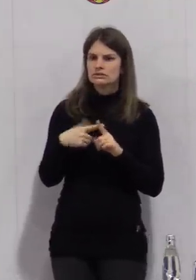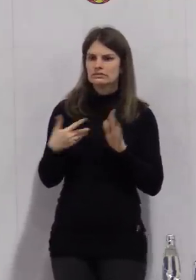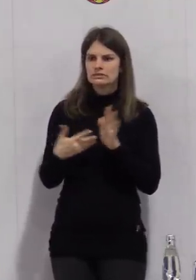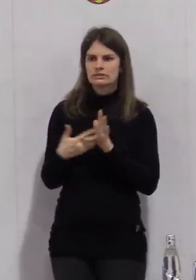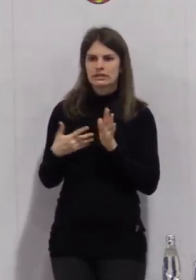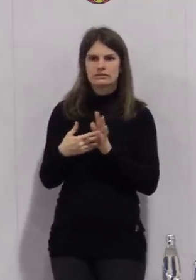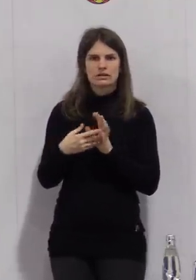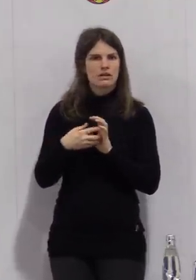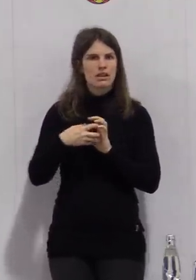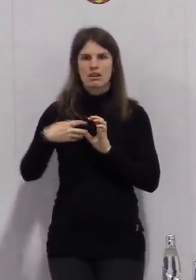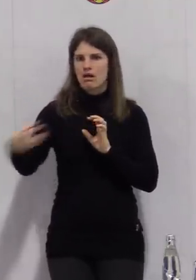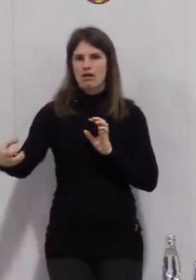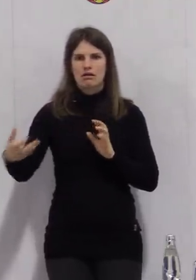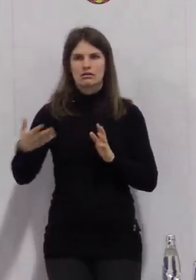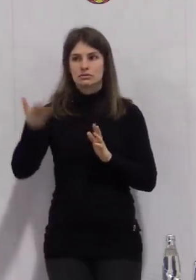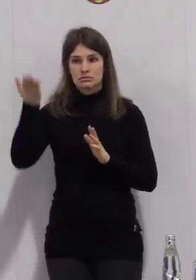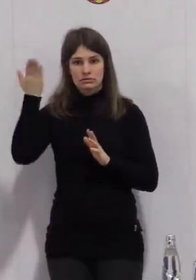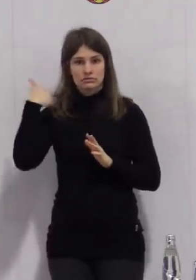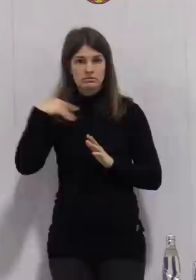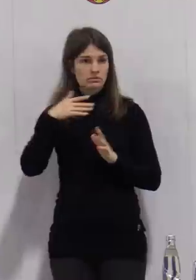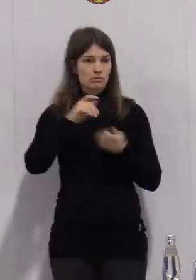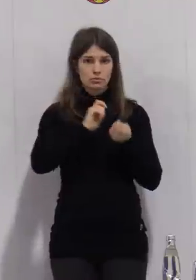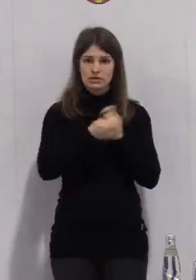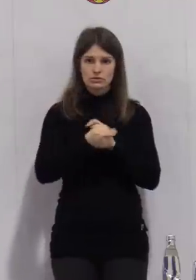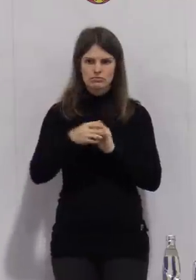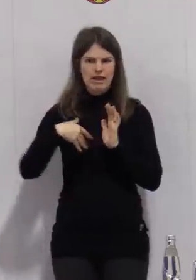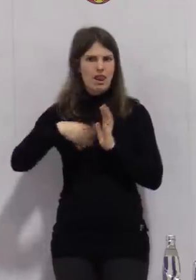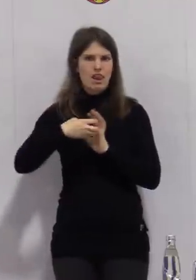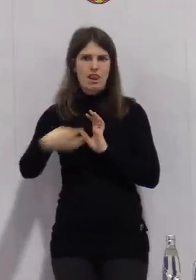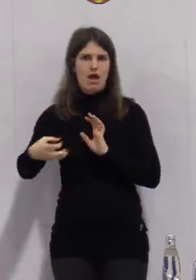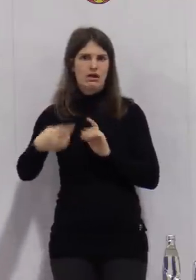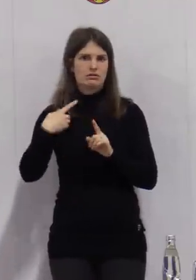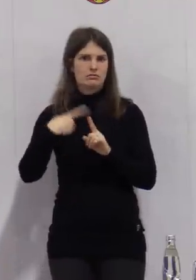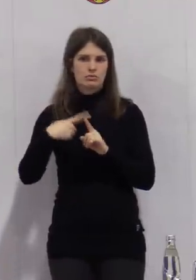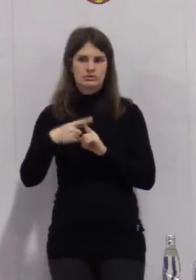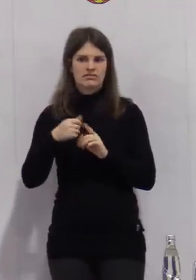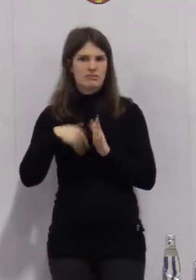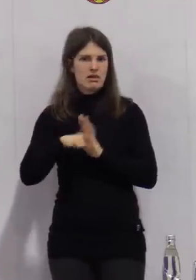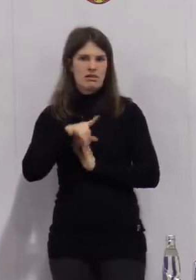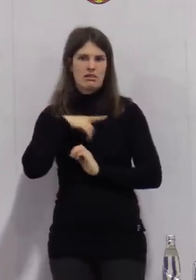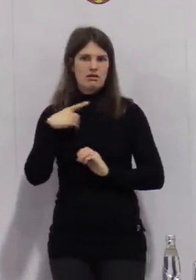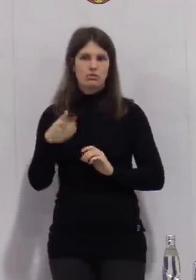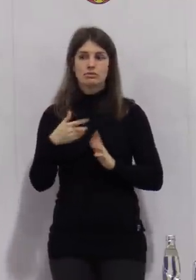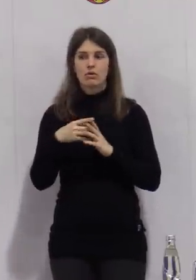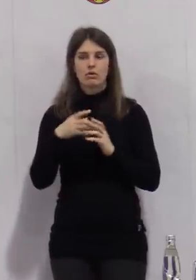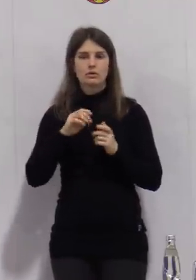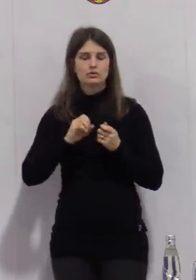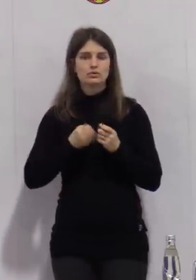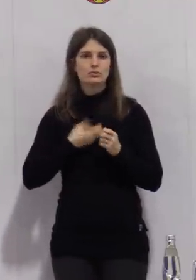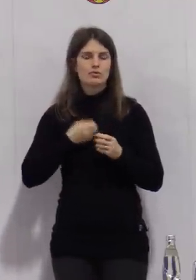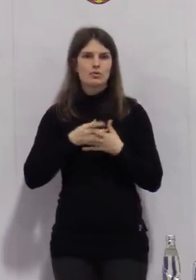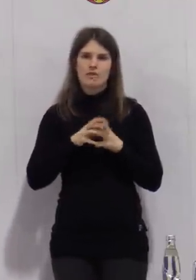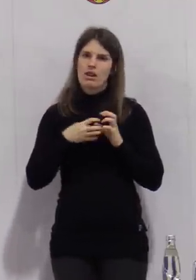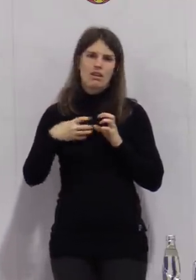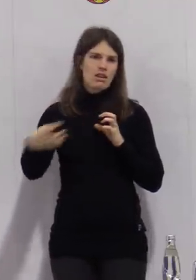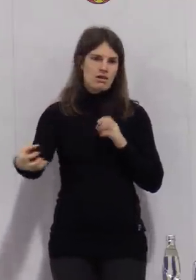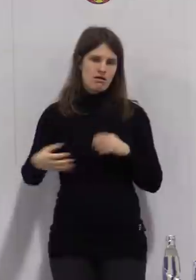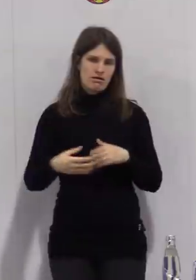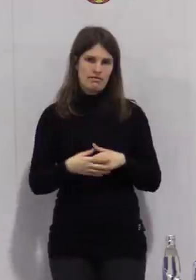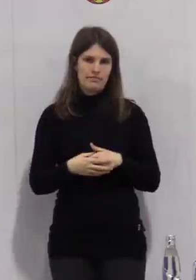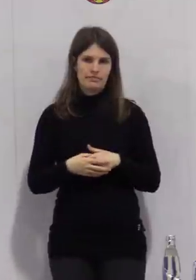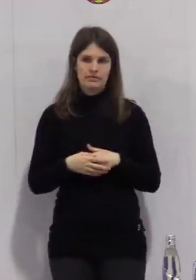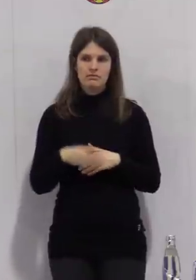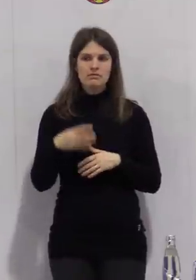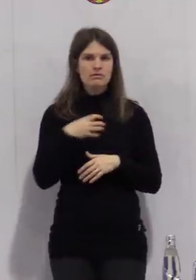14 Tage, die Viren nachweisbar sind und es auch häufig zu einer verlängerten Symptomatik kommt. Also das heißt, die Erkrankten